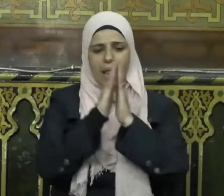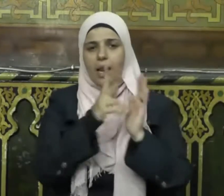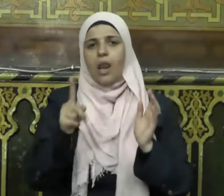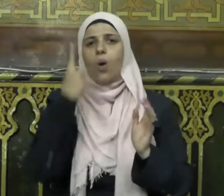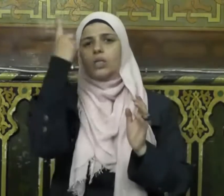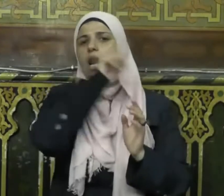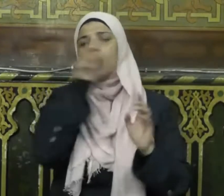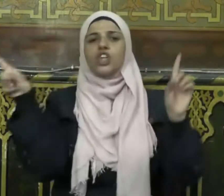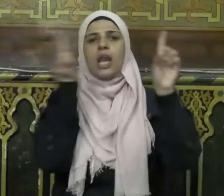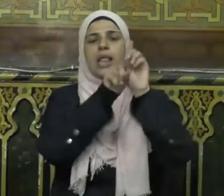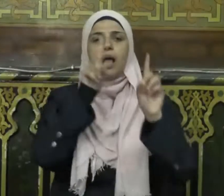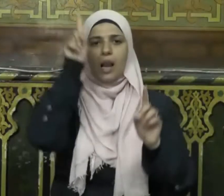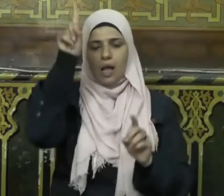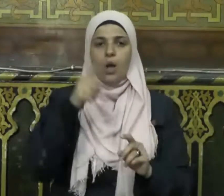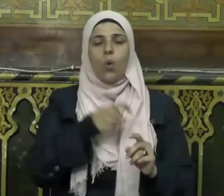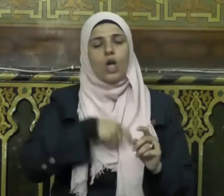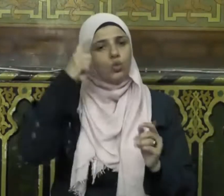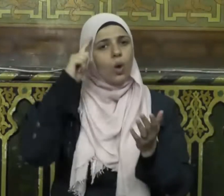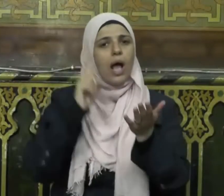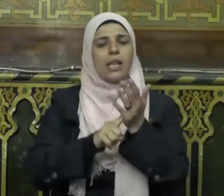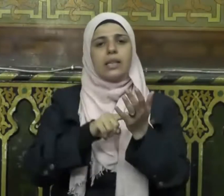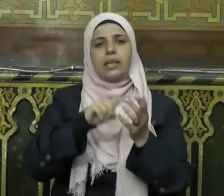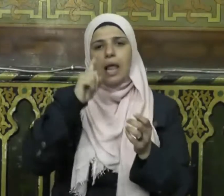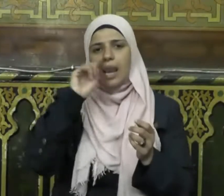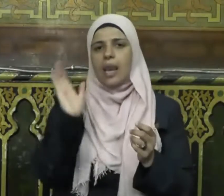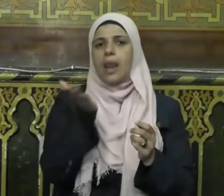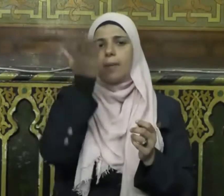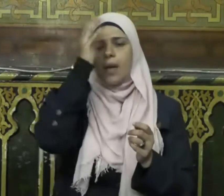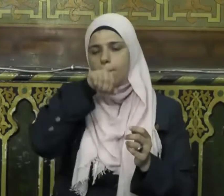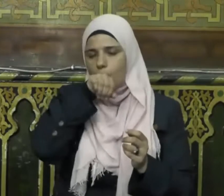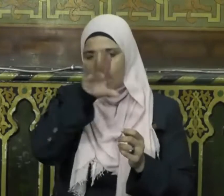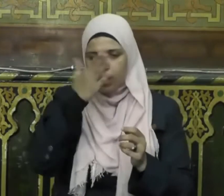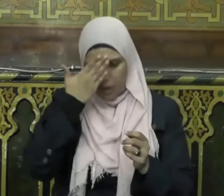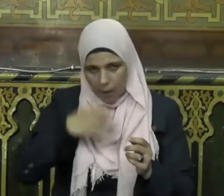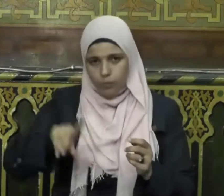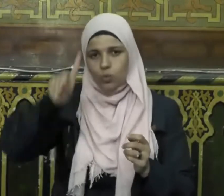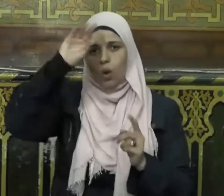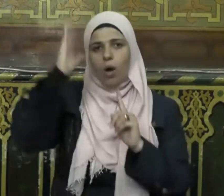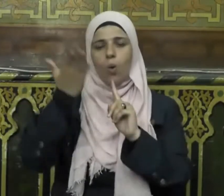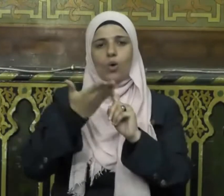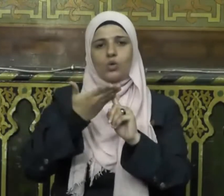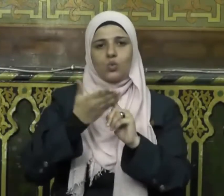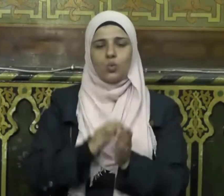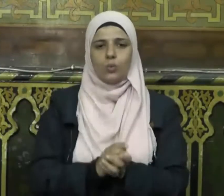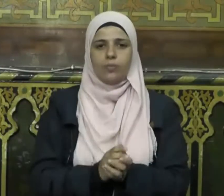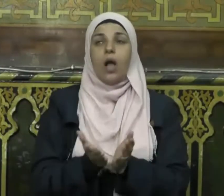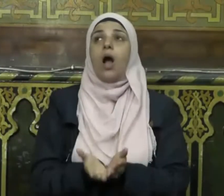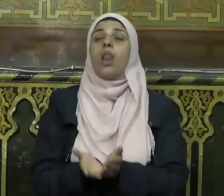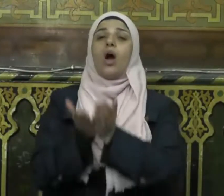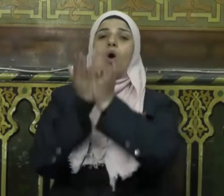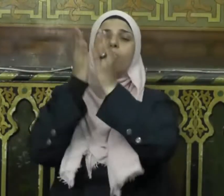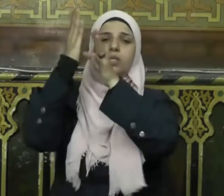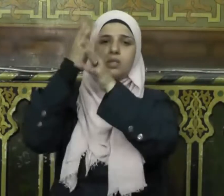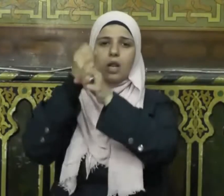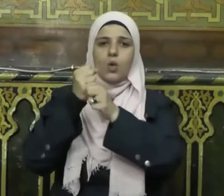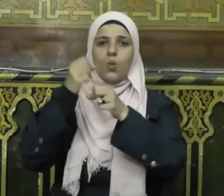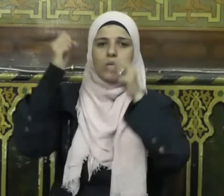الله وحده لا شريك له وأشهد أن سيدنا ونبينا محمدا عبده ورسوله اللهم